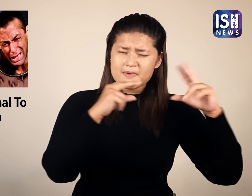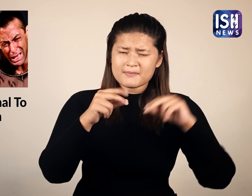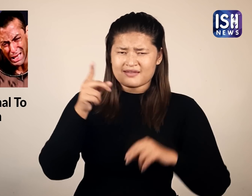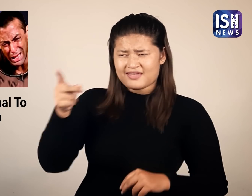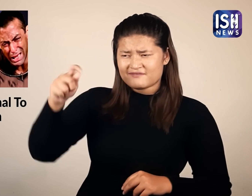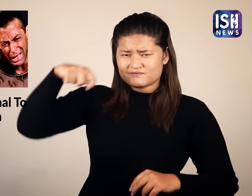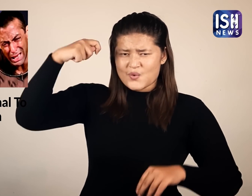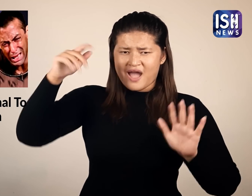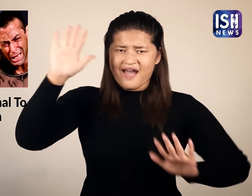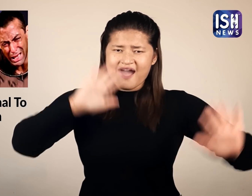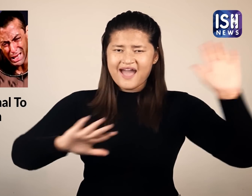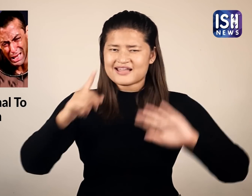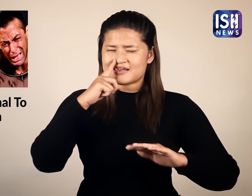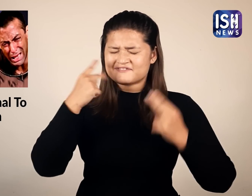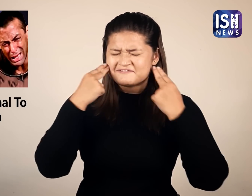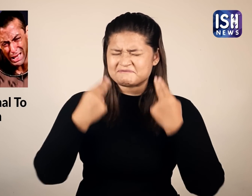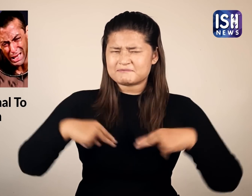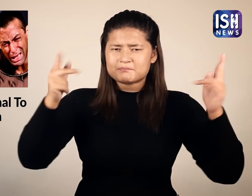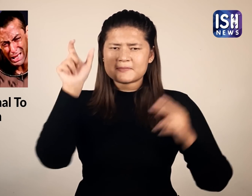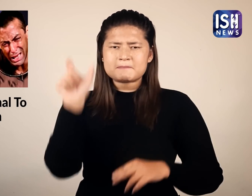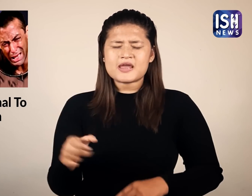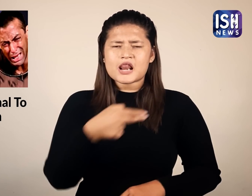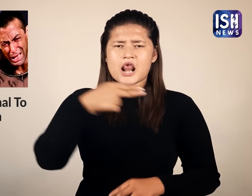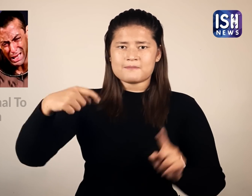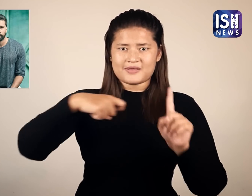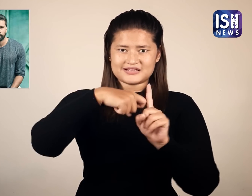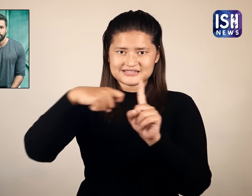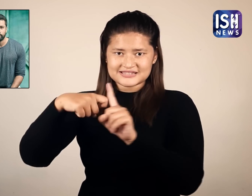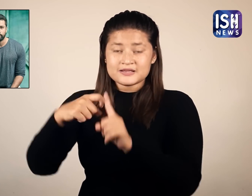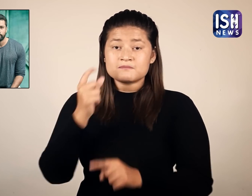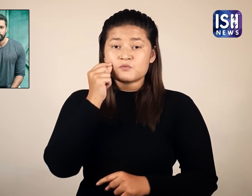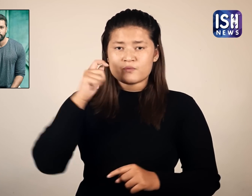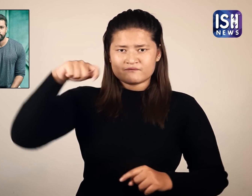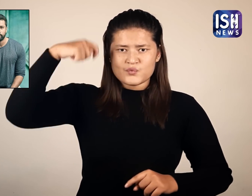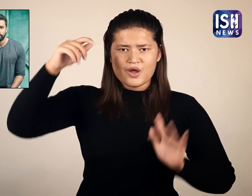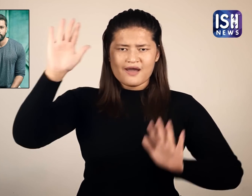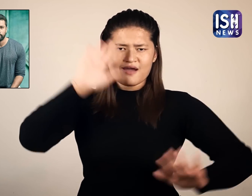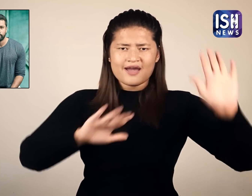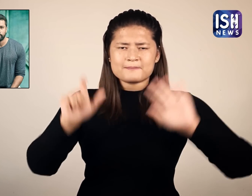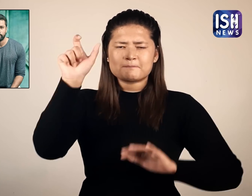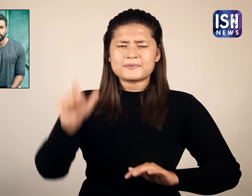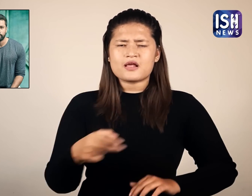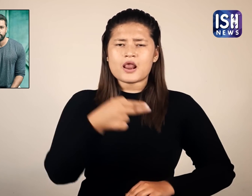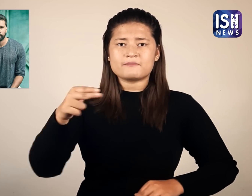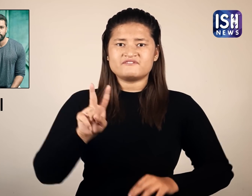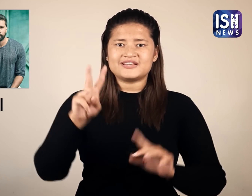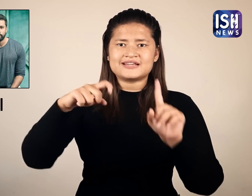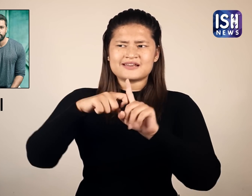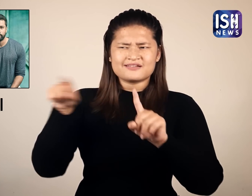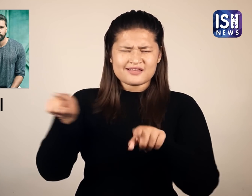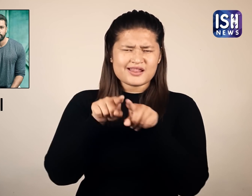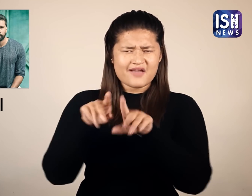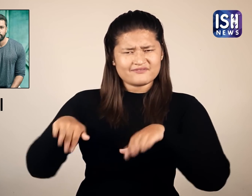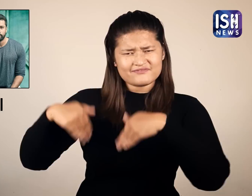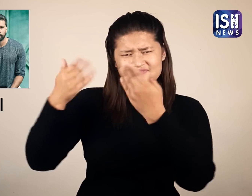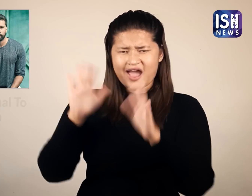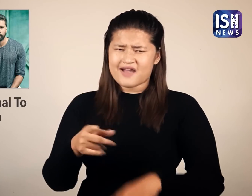ऐसी अफवाएं हैं कि लोग प्रिय अभिनेतरी कत्रीना खेफ और अभिनेता विकी कौशल पिछले कुछ समय से डेट कर रहे